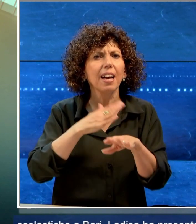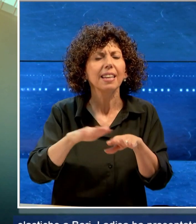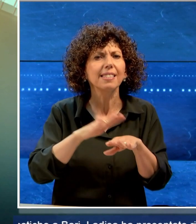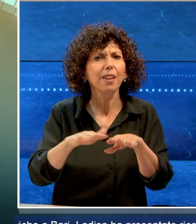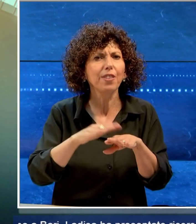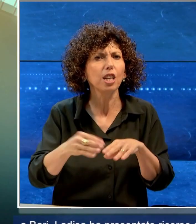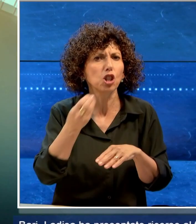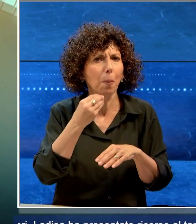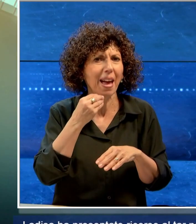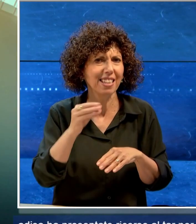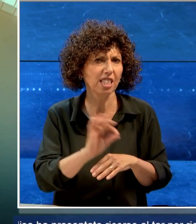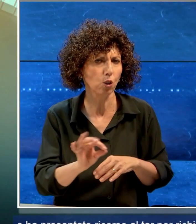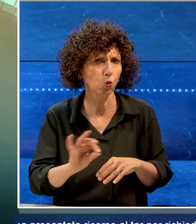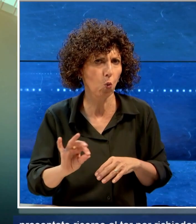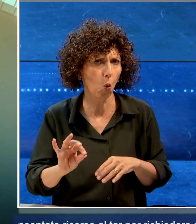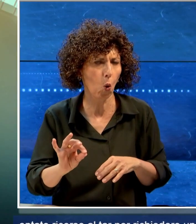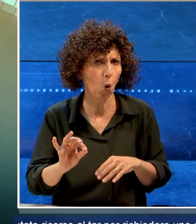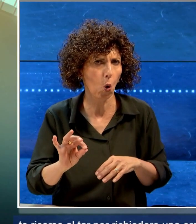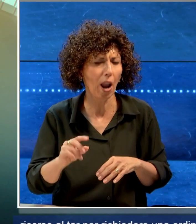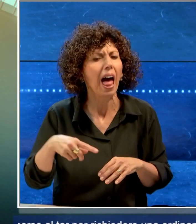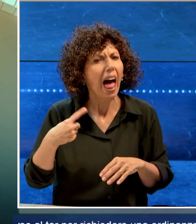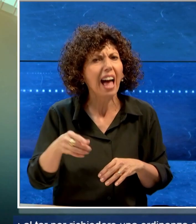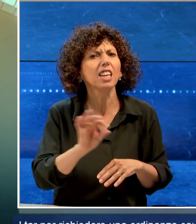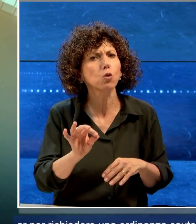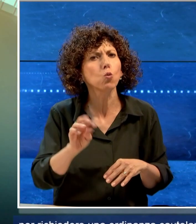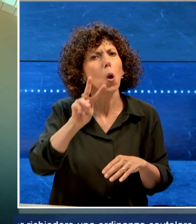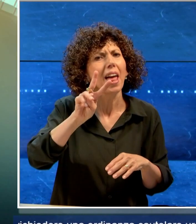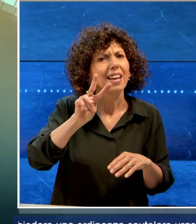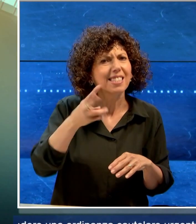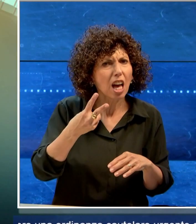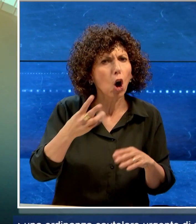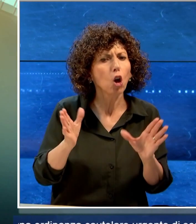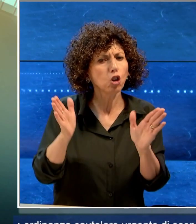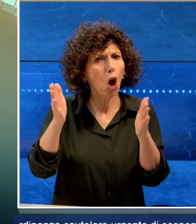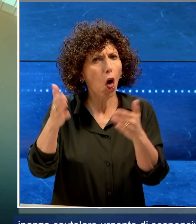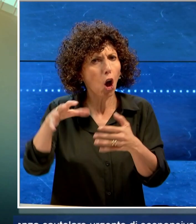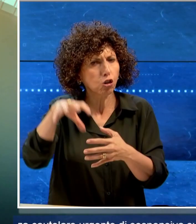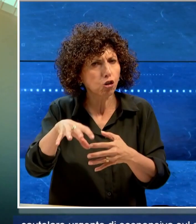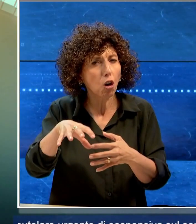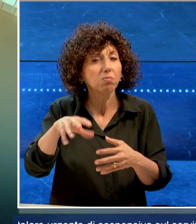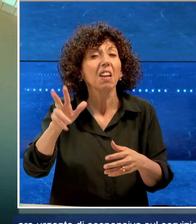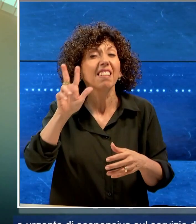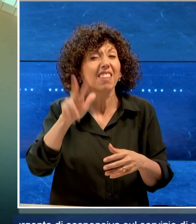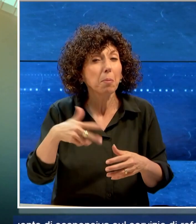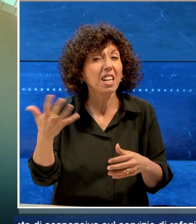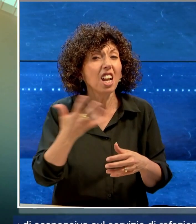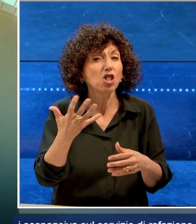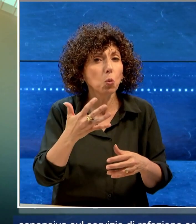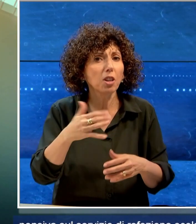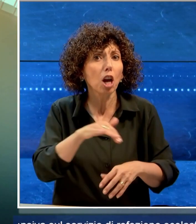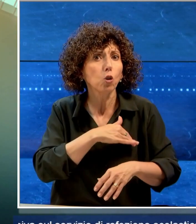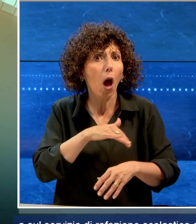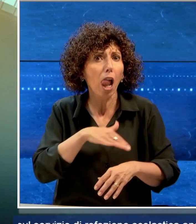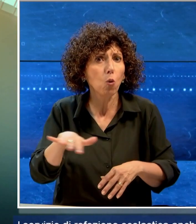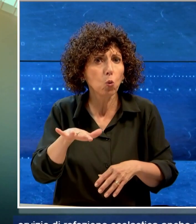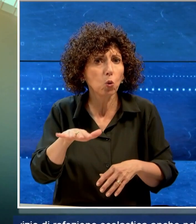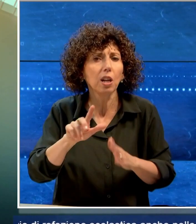di rifezione scolastica anche nelle scuole del secondo lotto che comprendono circa 3.500 alunni